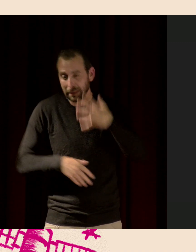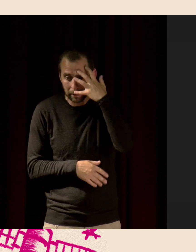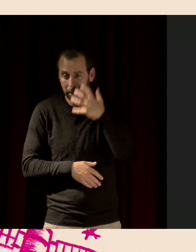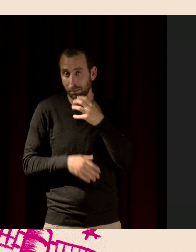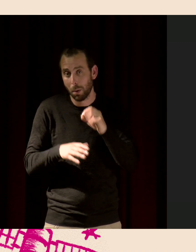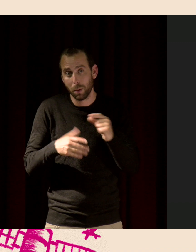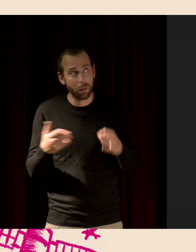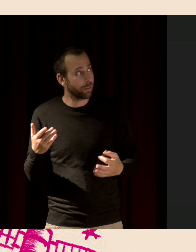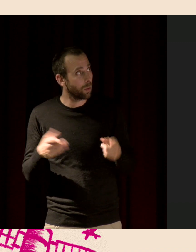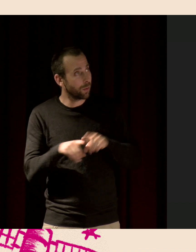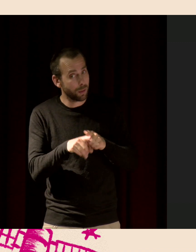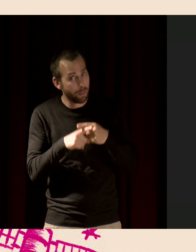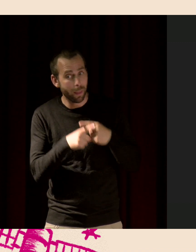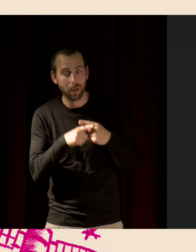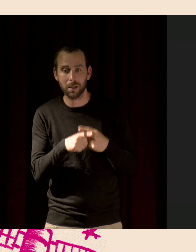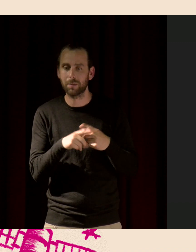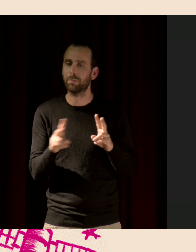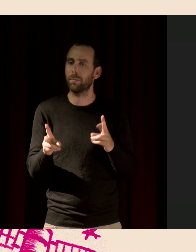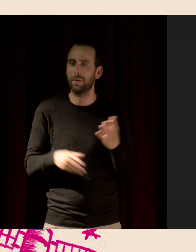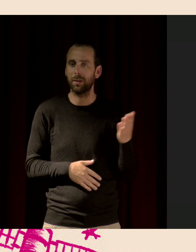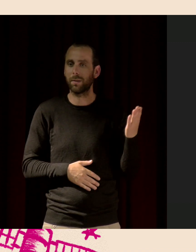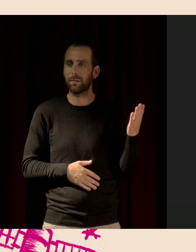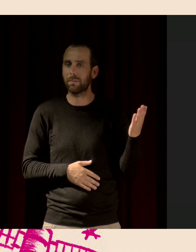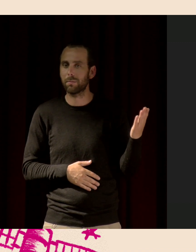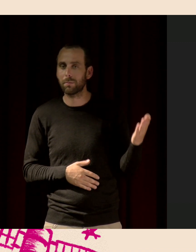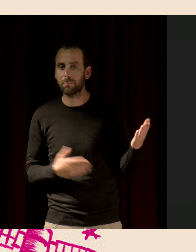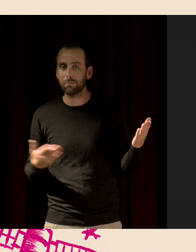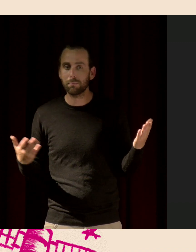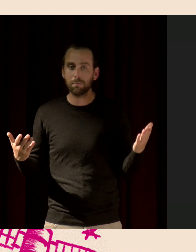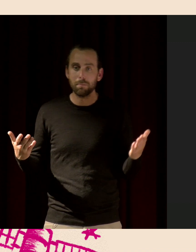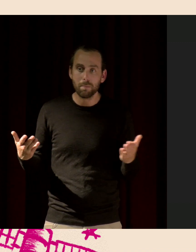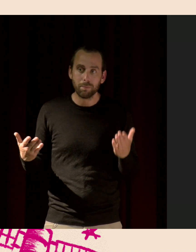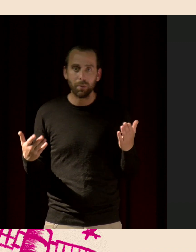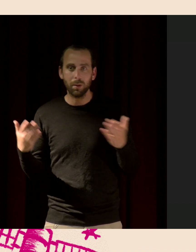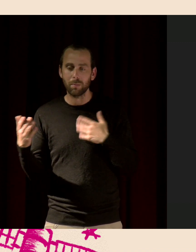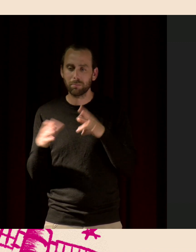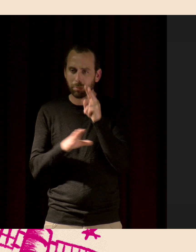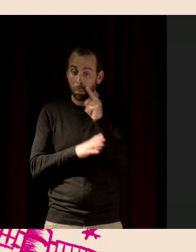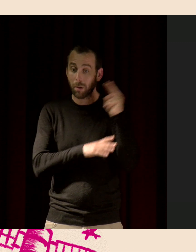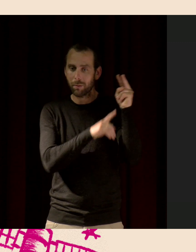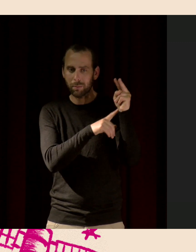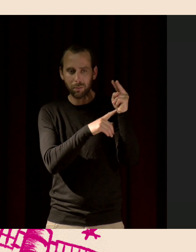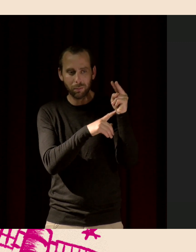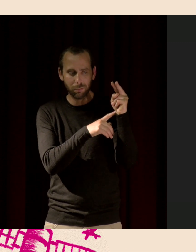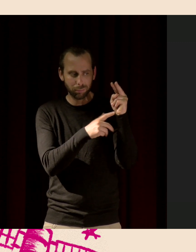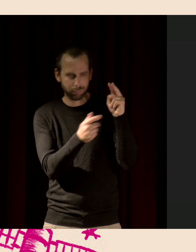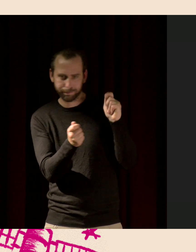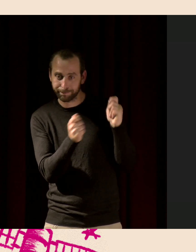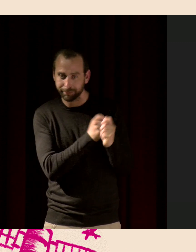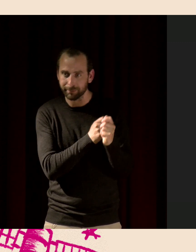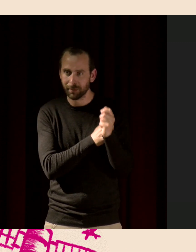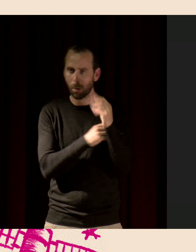faut essayer de changer son point d'observation des mondes naturels.